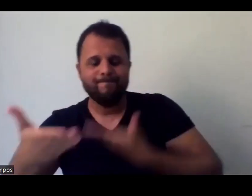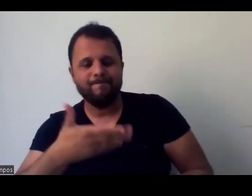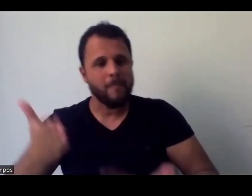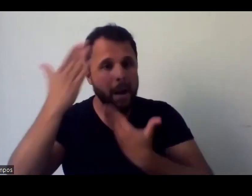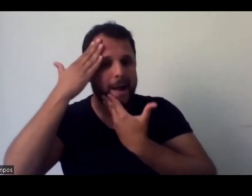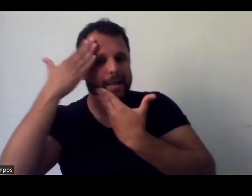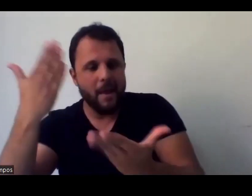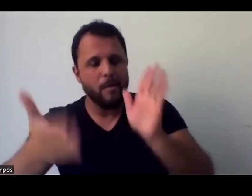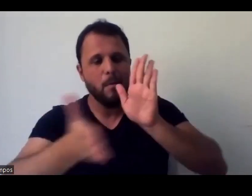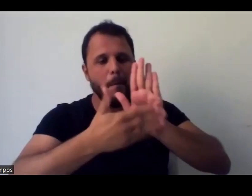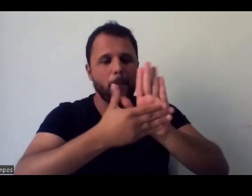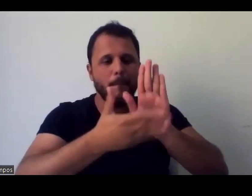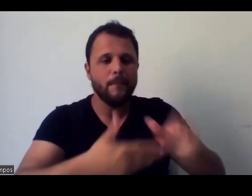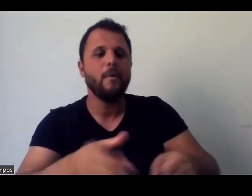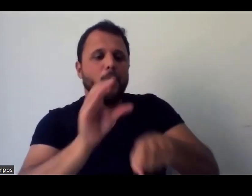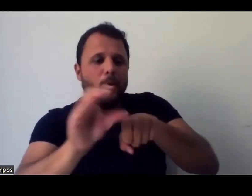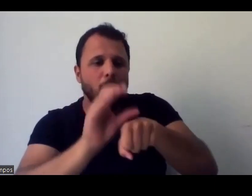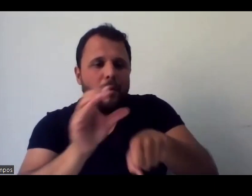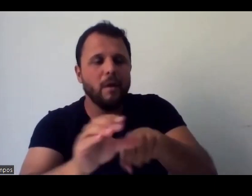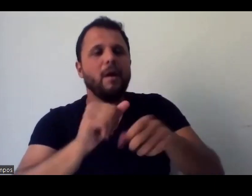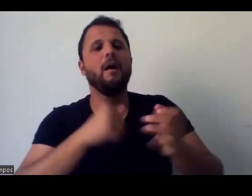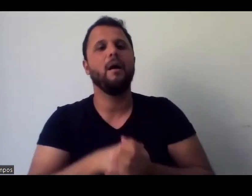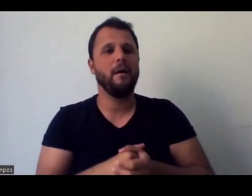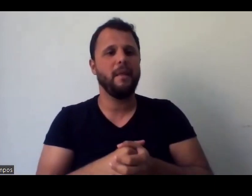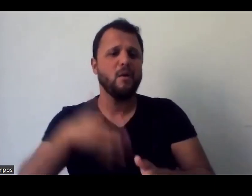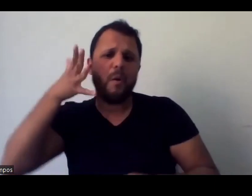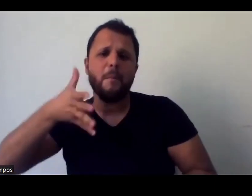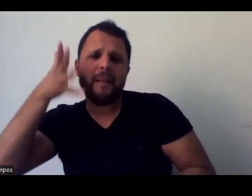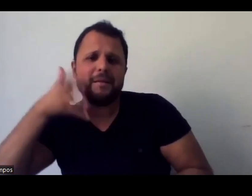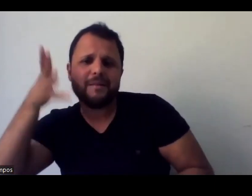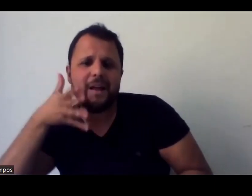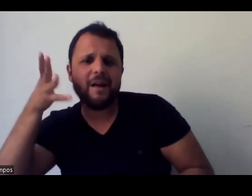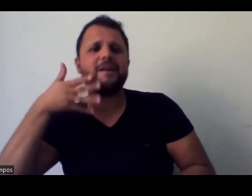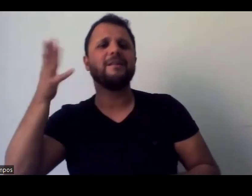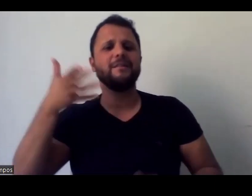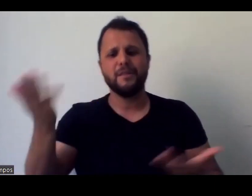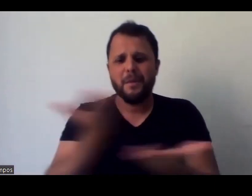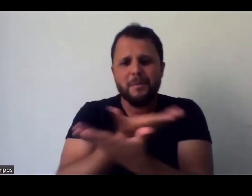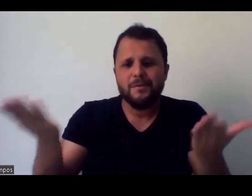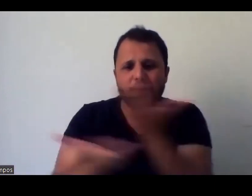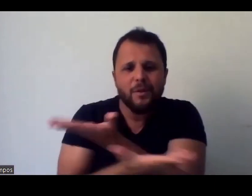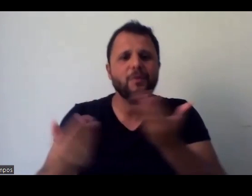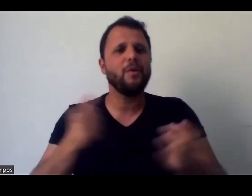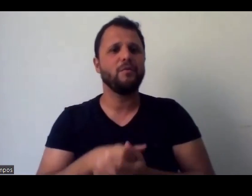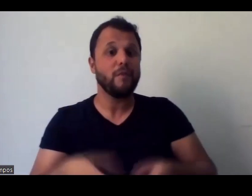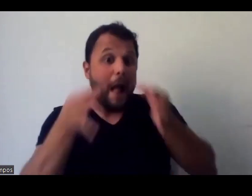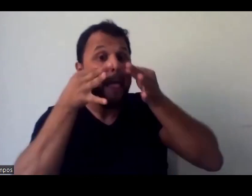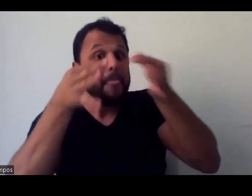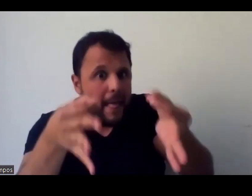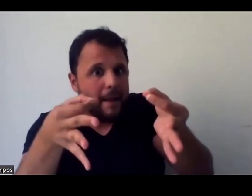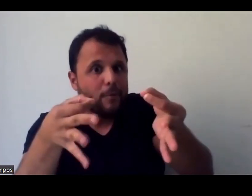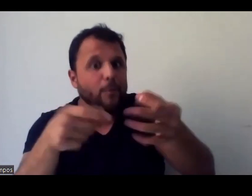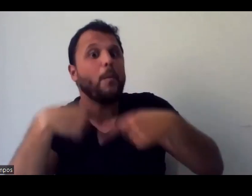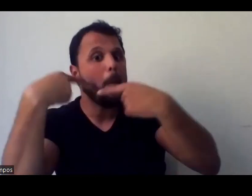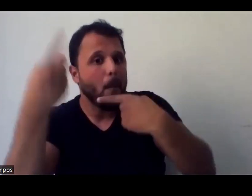mini curso, os palestrantes, mediadores e pelas exposições maravilhosas e estar de olho nas próximas ações da organização.